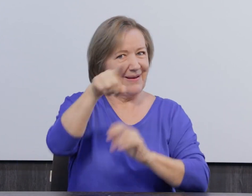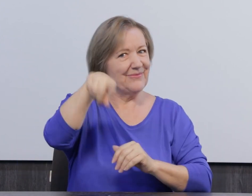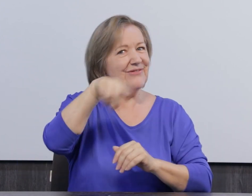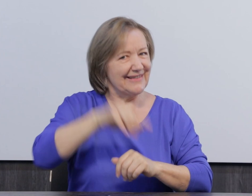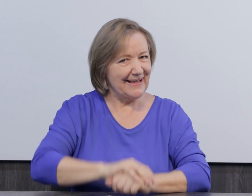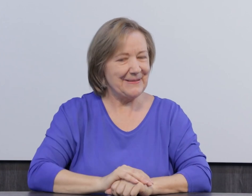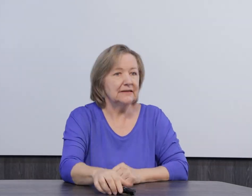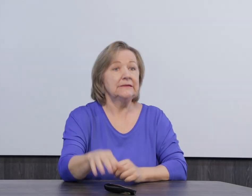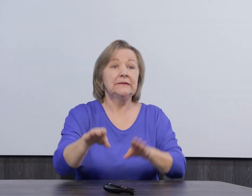decorrer da disciplina.